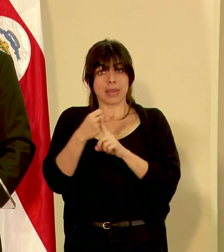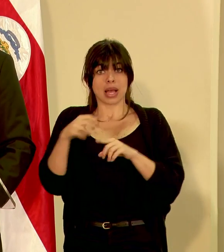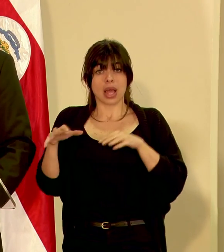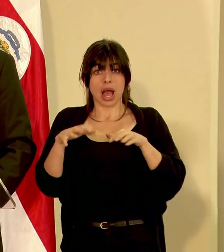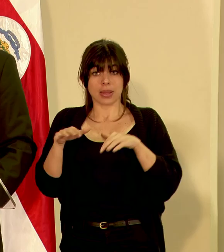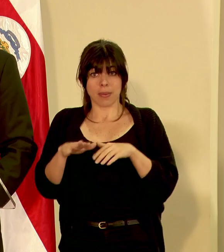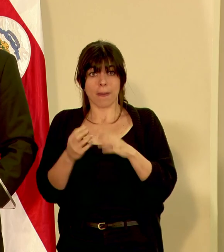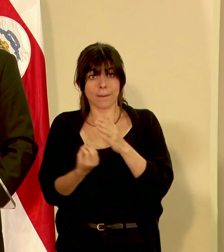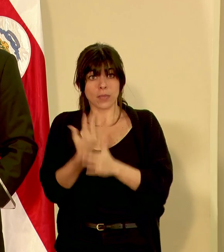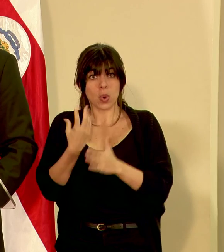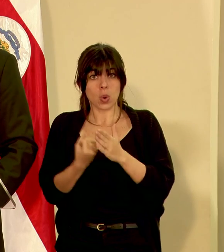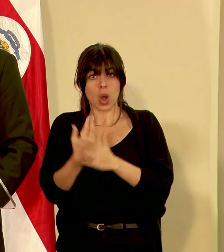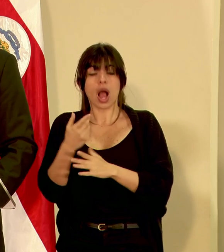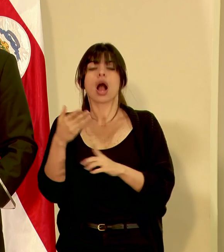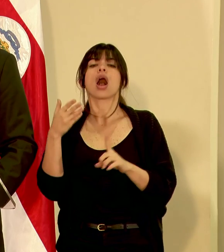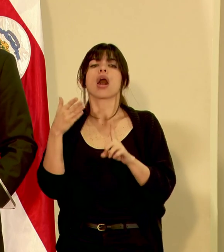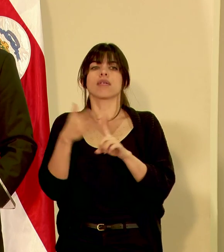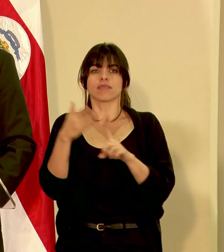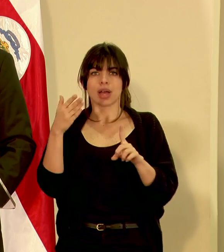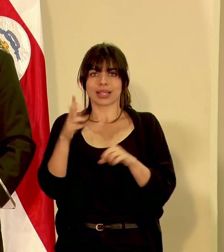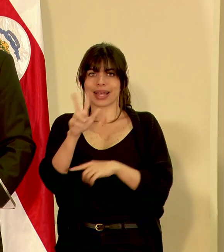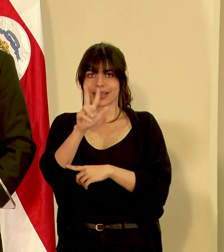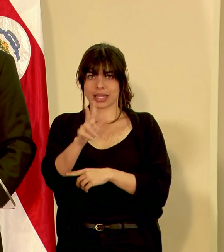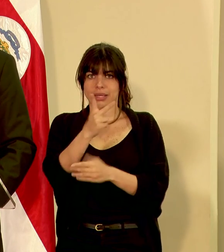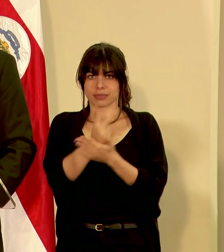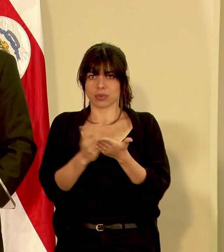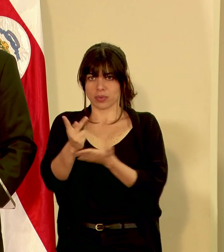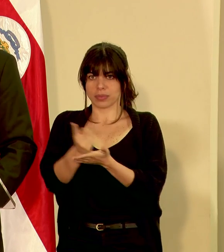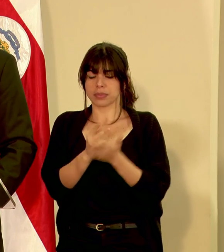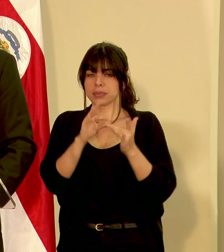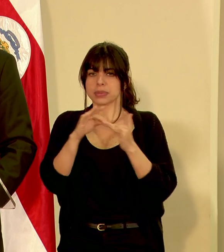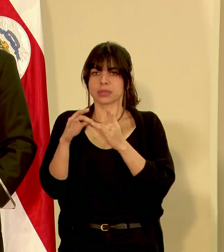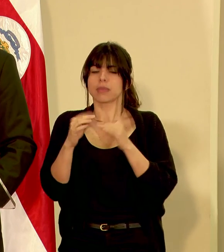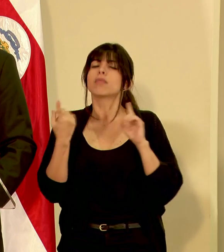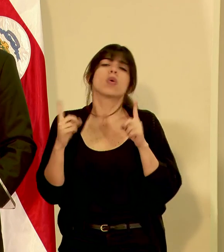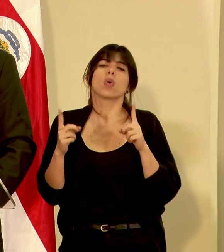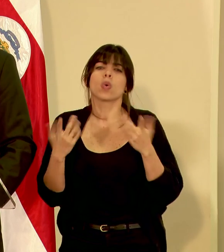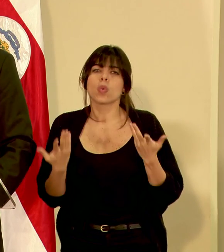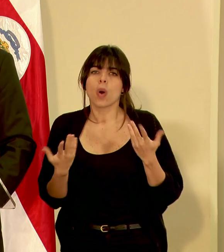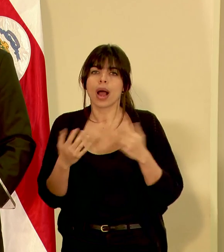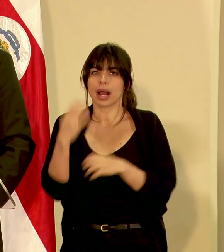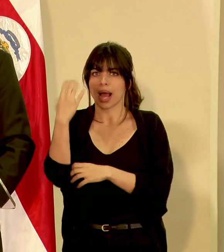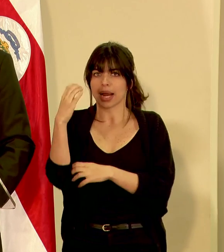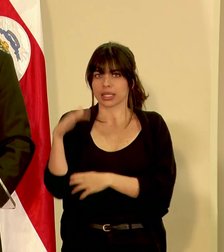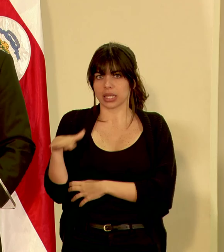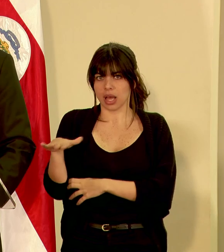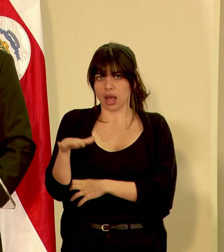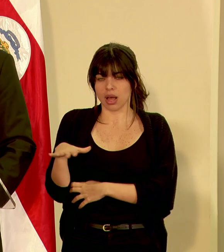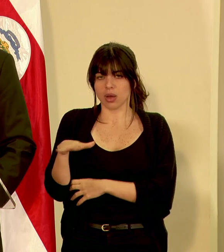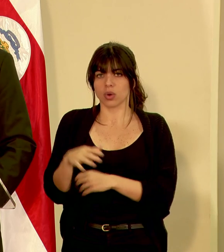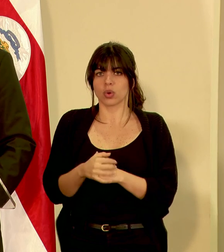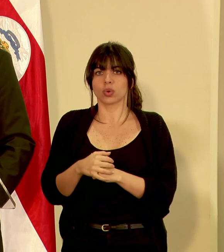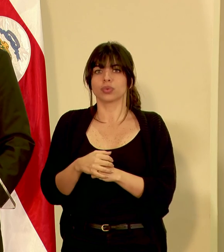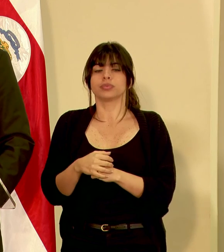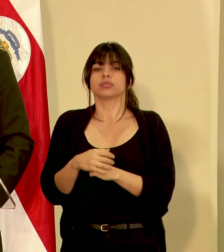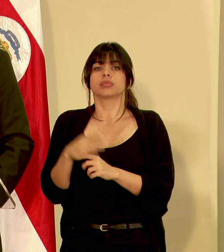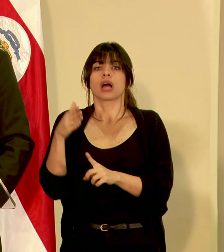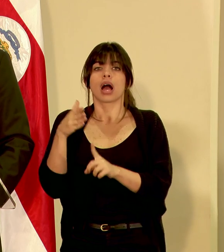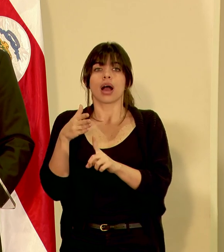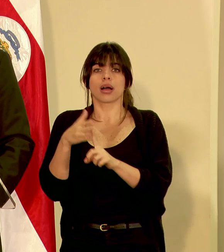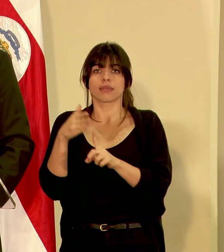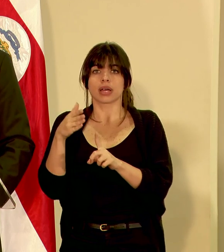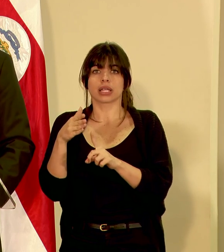actividad del volcán, pues ha afectado a tres provincias, principalmente en la zona de Cartago, la afectación